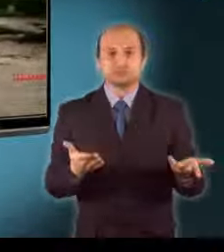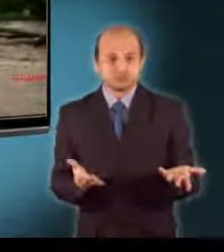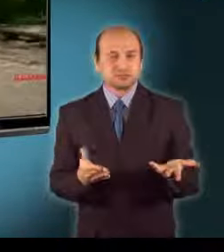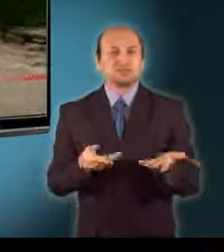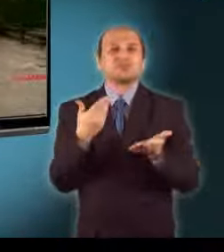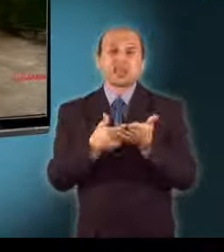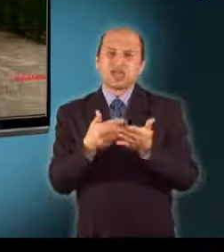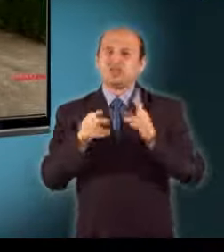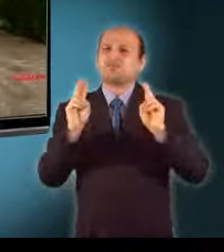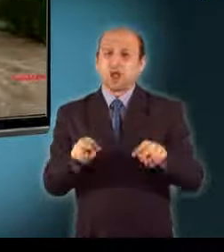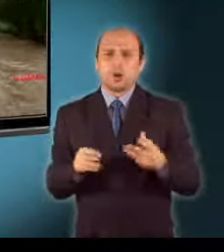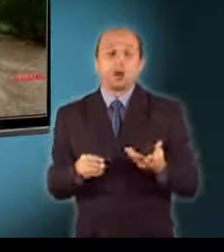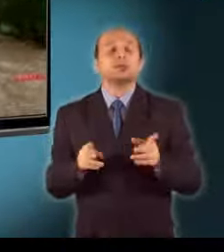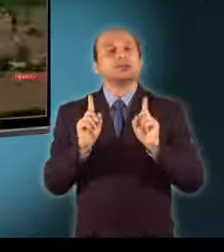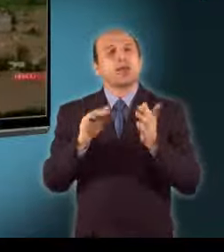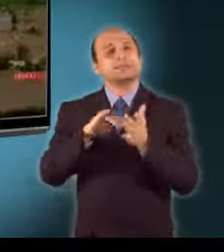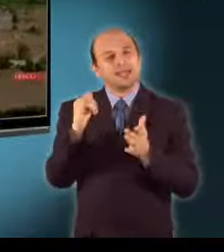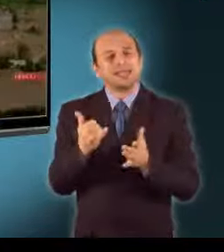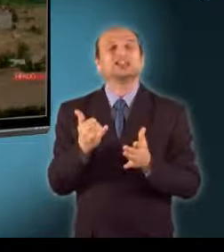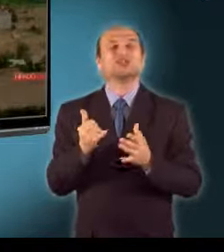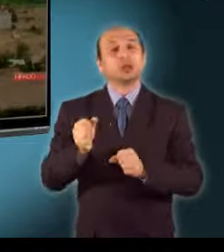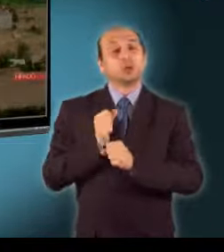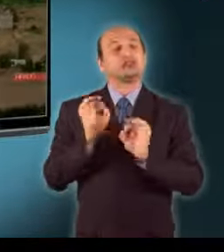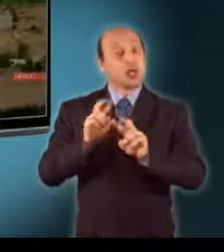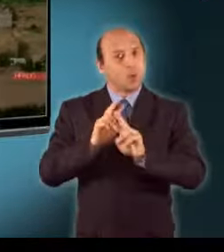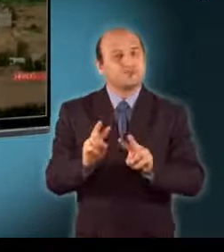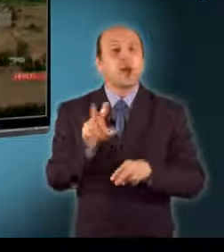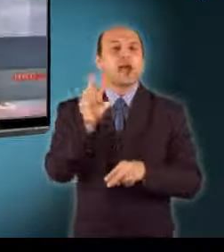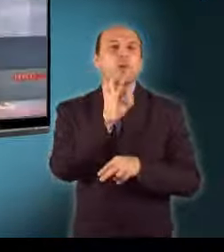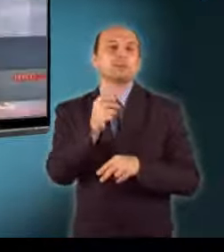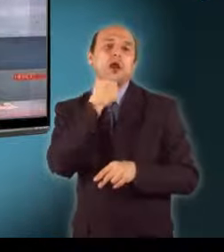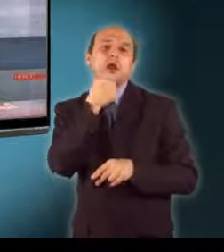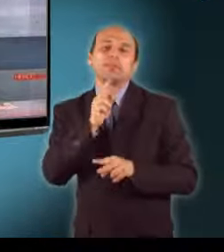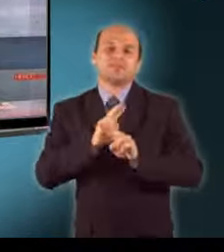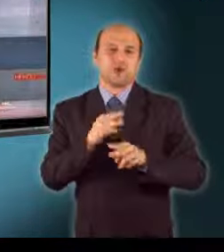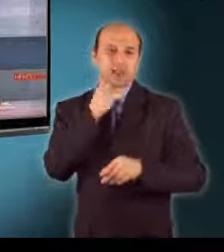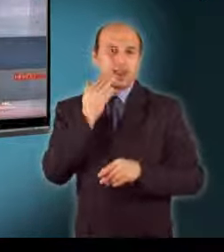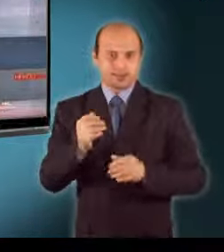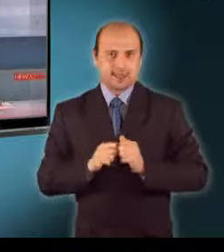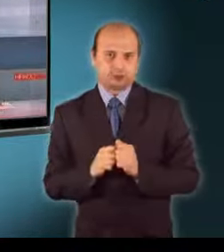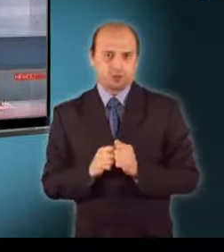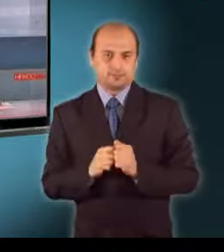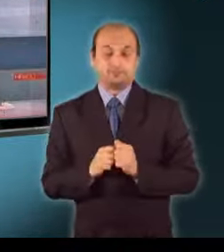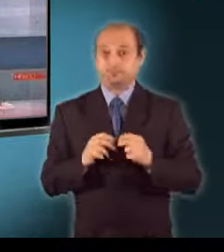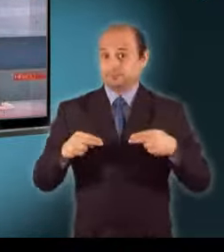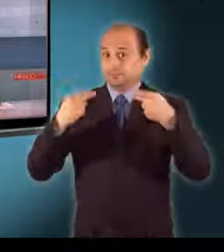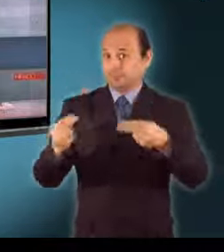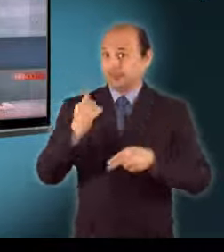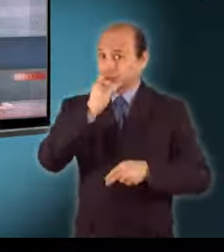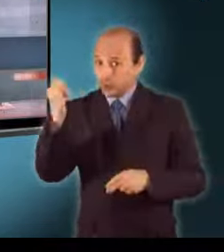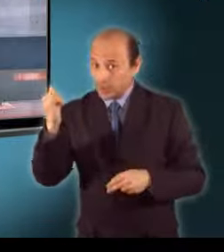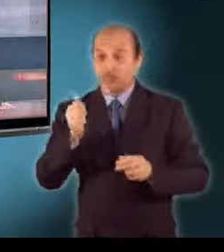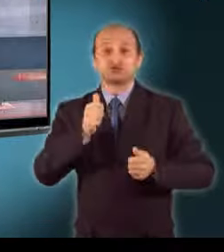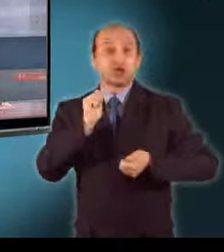turisták jól vannak, és még három napra elegendő élelmük is van. Már is jön az időjárás jelentés, utána